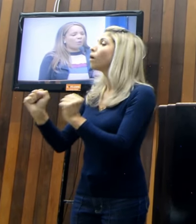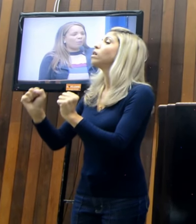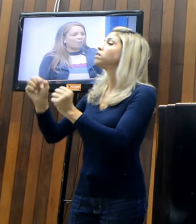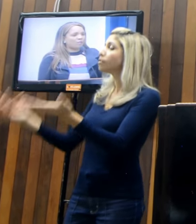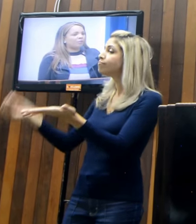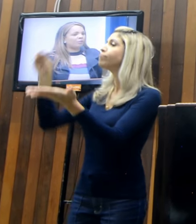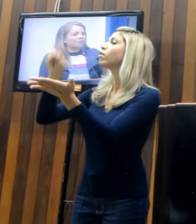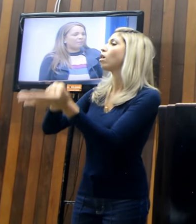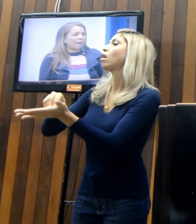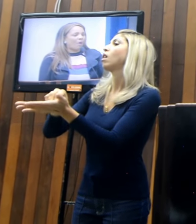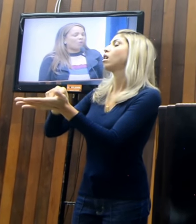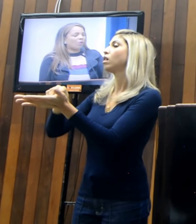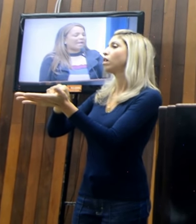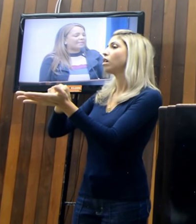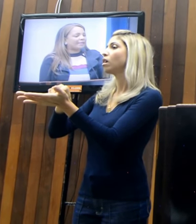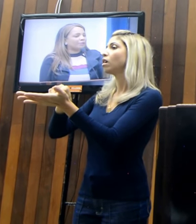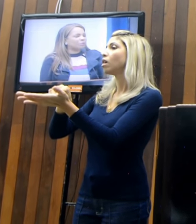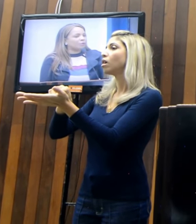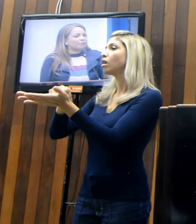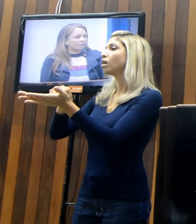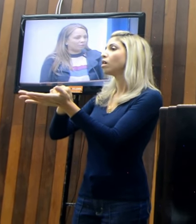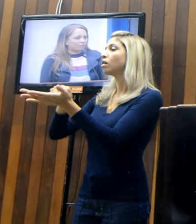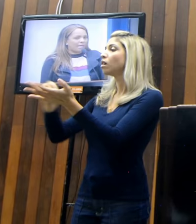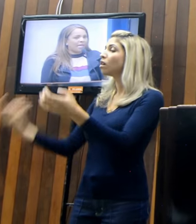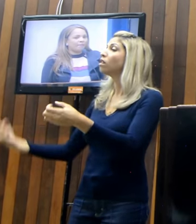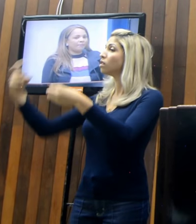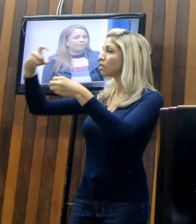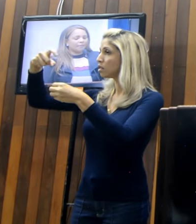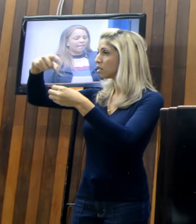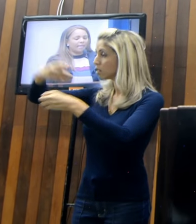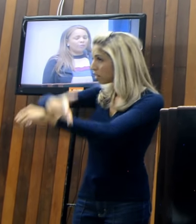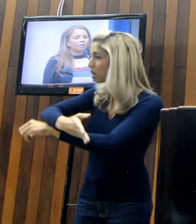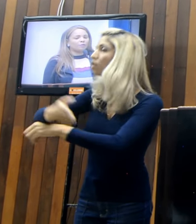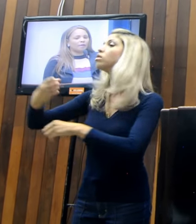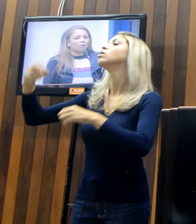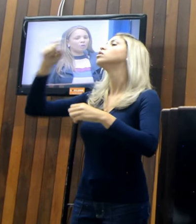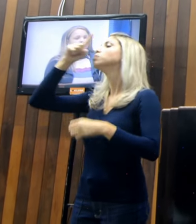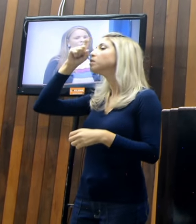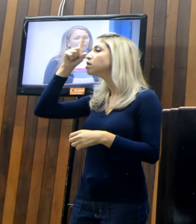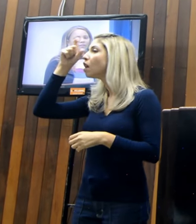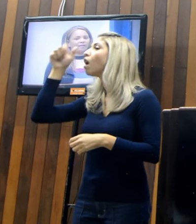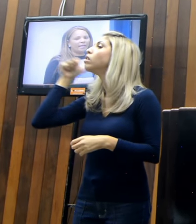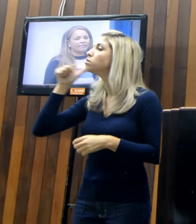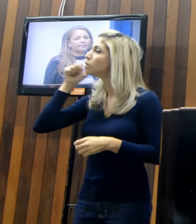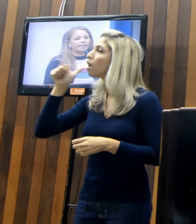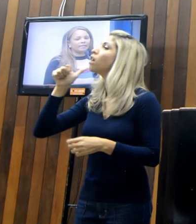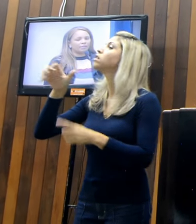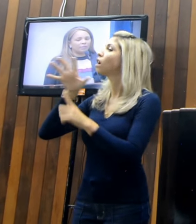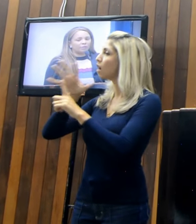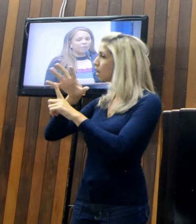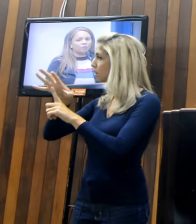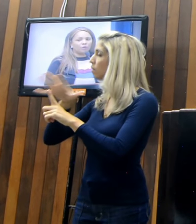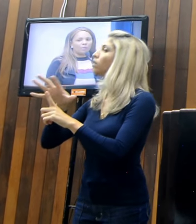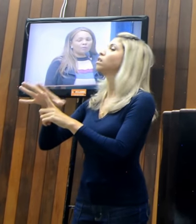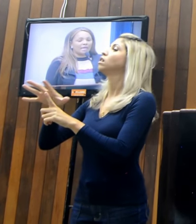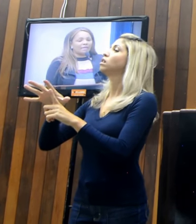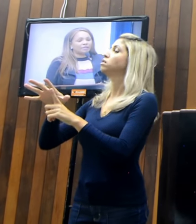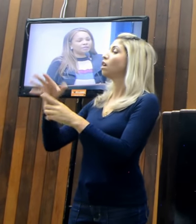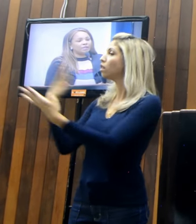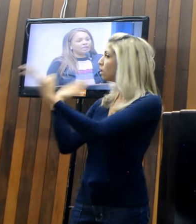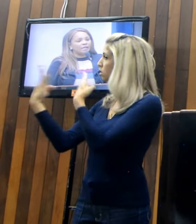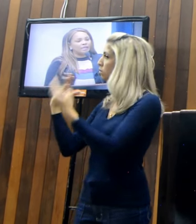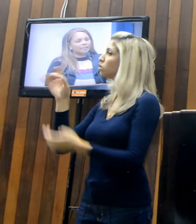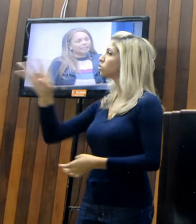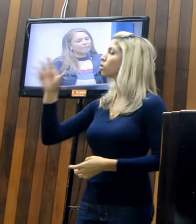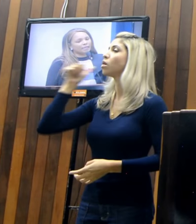como um projeto municipal, colocar dentro do Hospital da Mulher, né, que é um hospital nosso de referência, que é de atendimento só a mulheres,